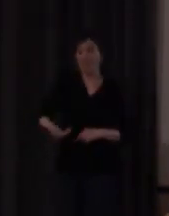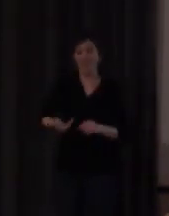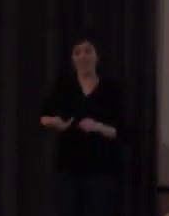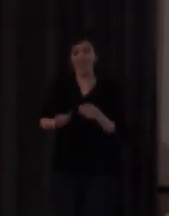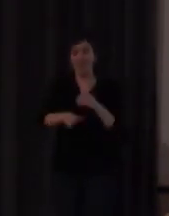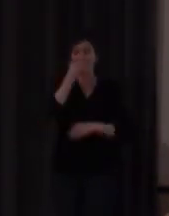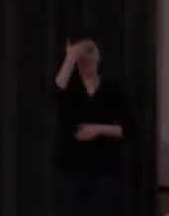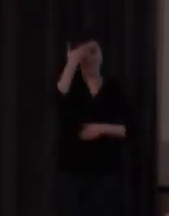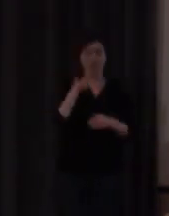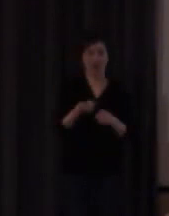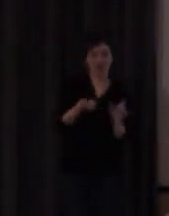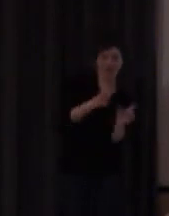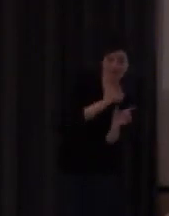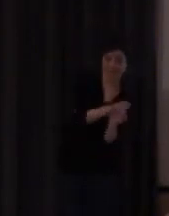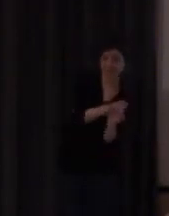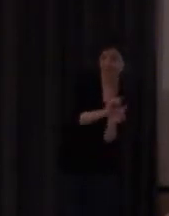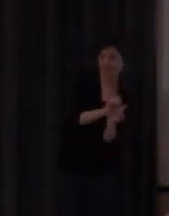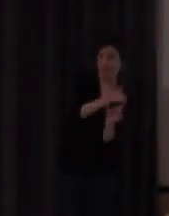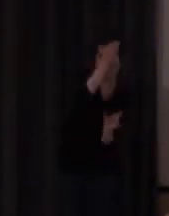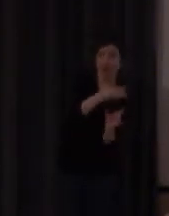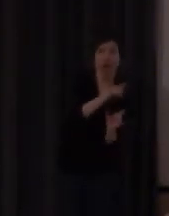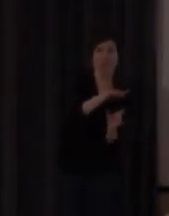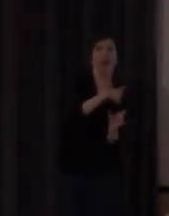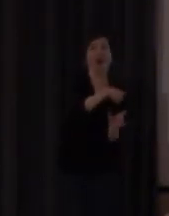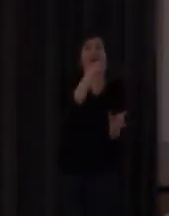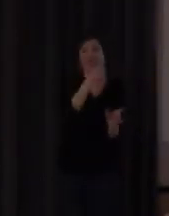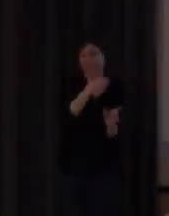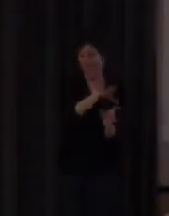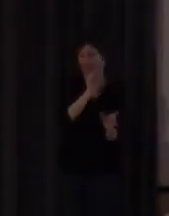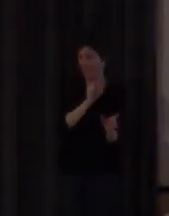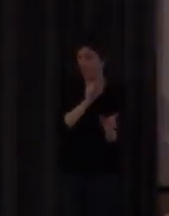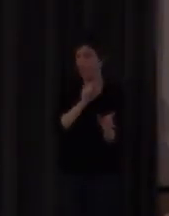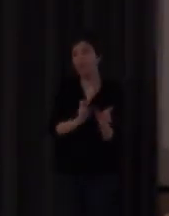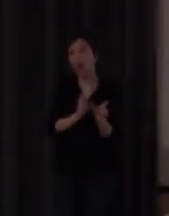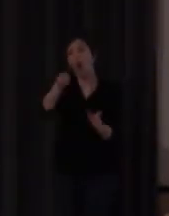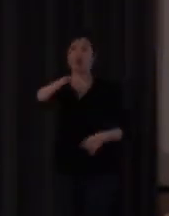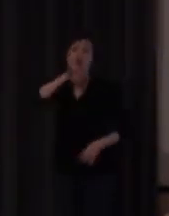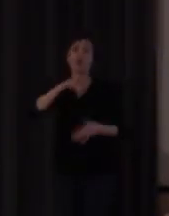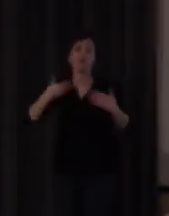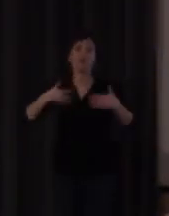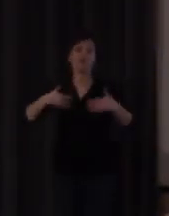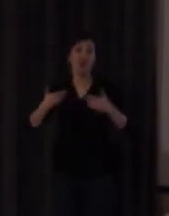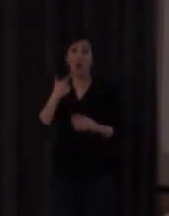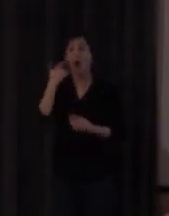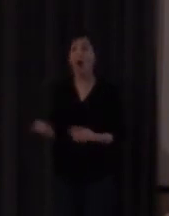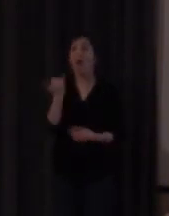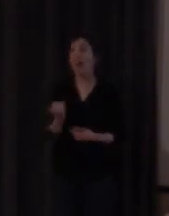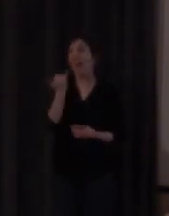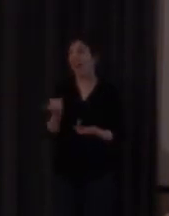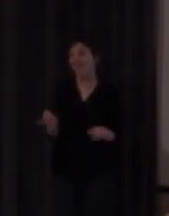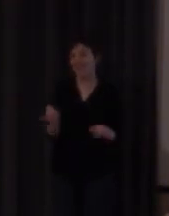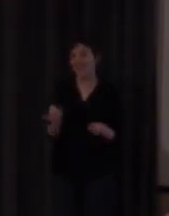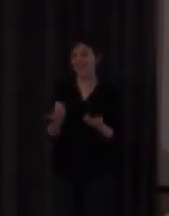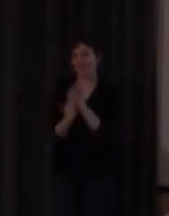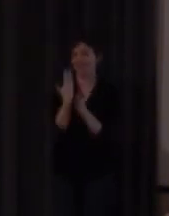capaz de pillarlo ¿verdad? y había también por supuesto menciones en las que estaban contentos y decían cosas como ojalá me